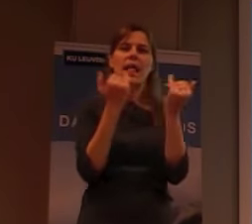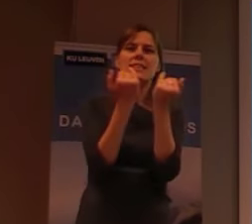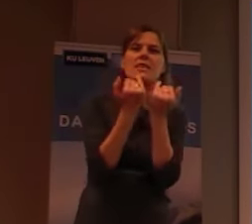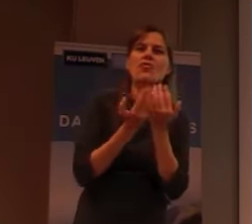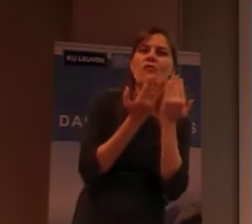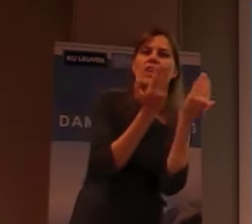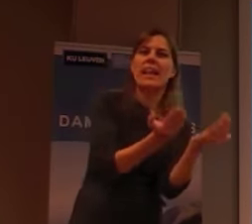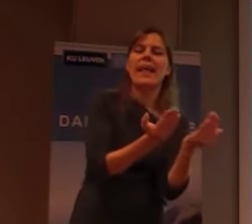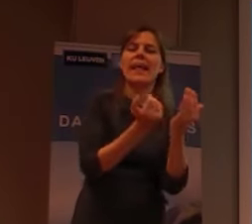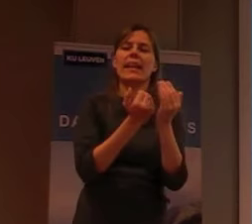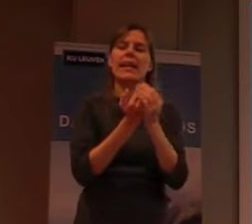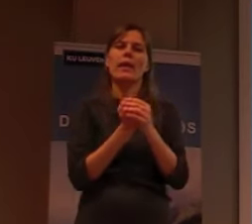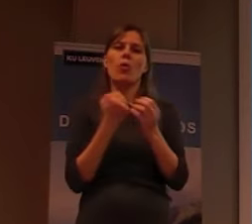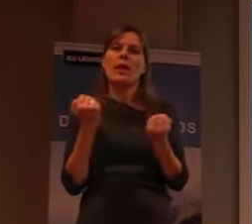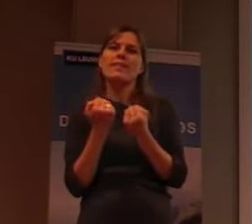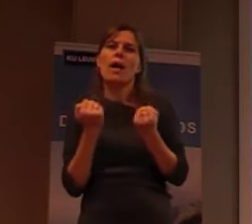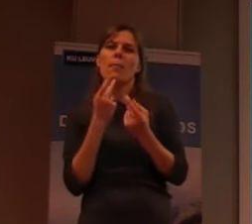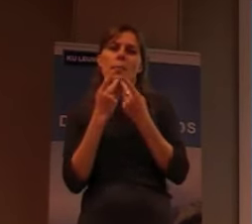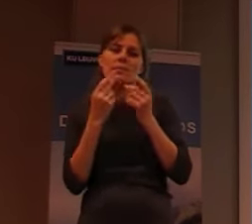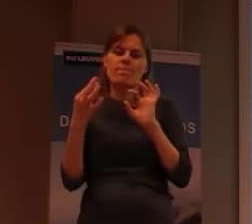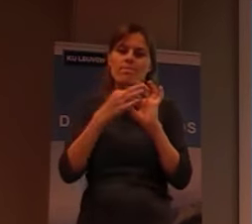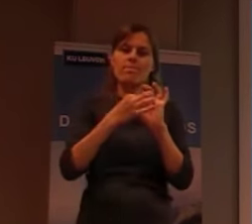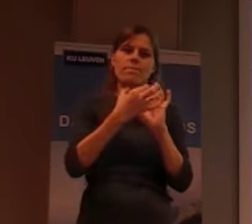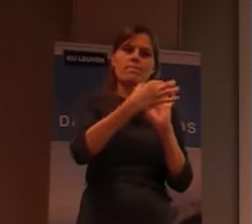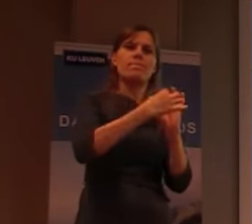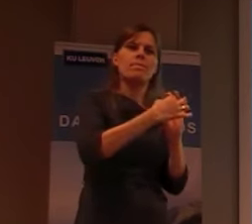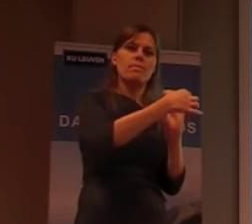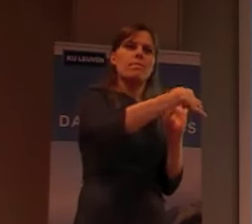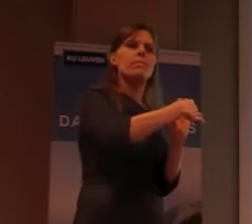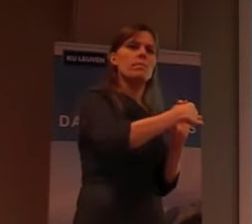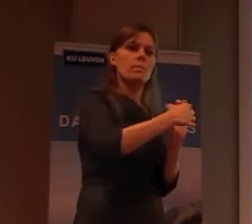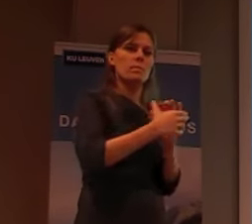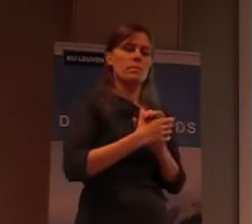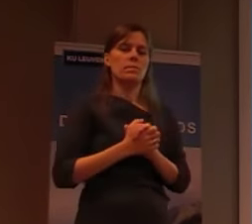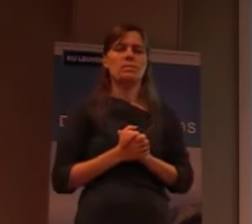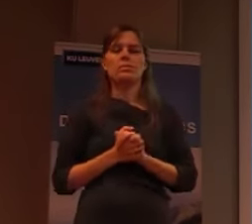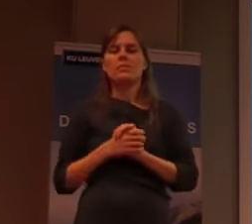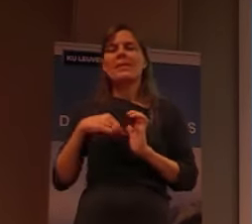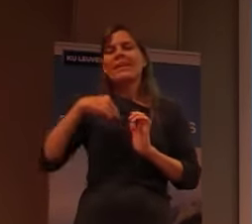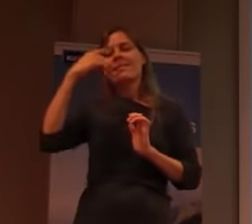dienstverlening, probeert, daar aan te koppelen. Dus, ik denk dat dat, met,